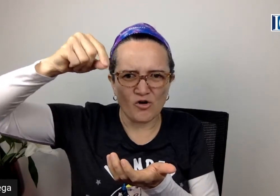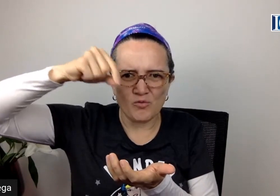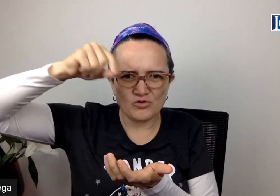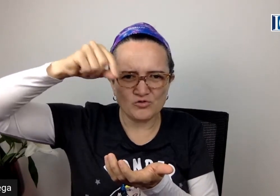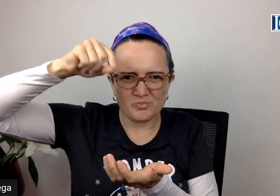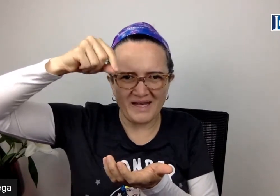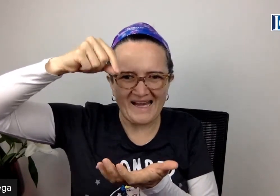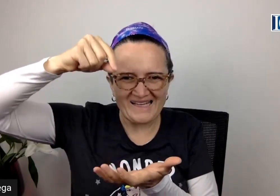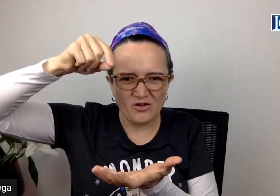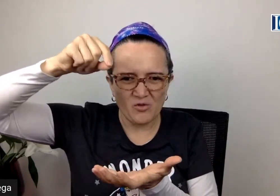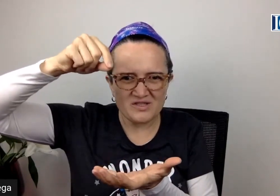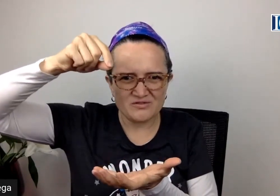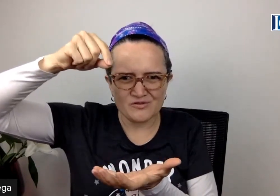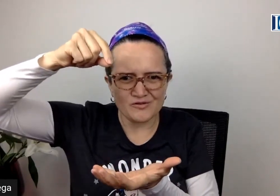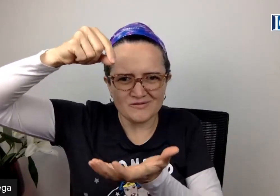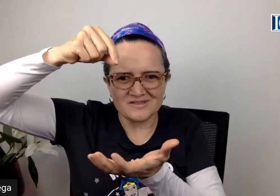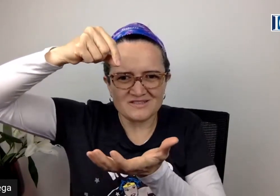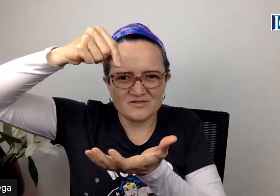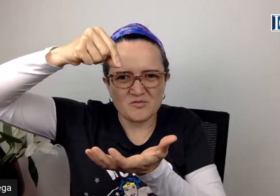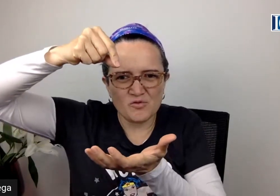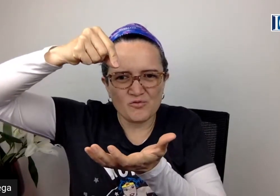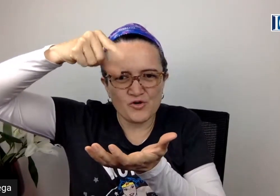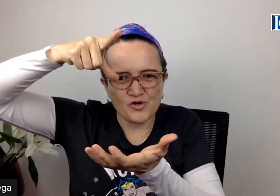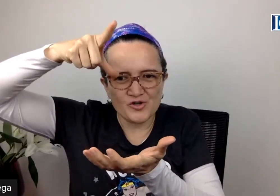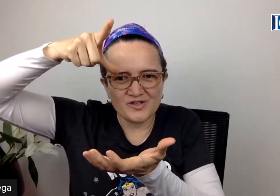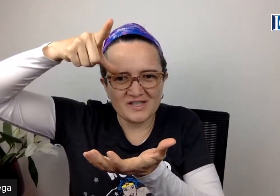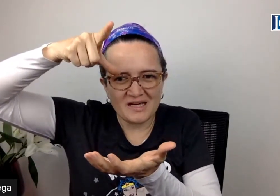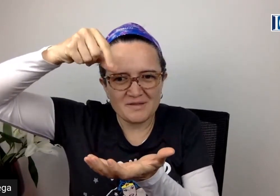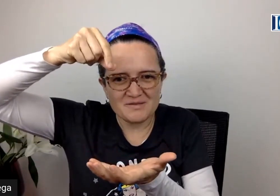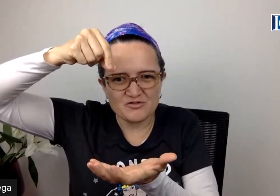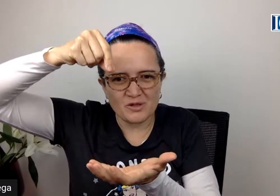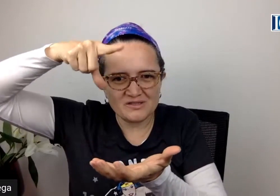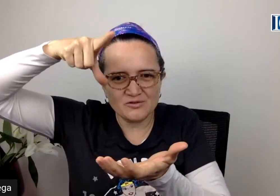cómo superar todo esto no es como déjame me suelto